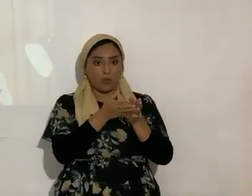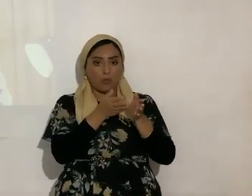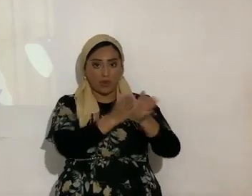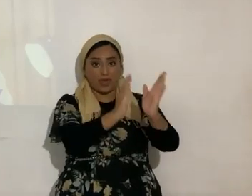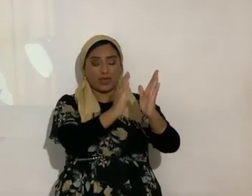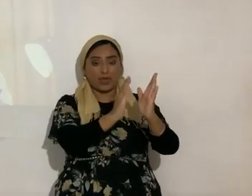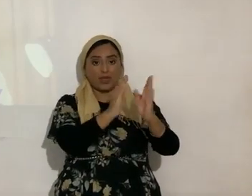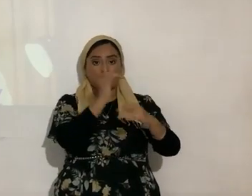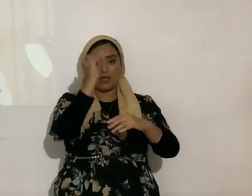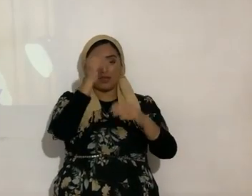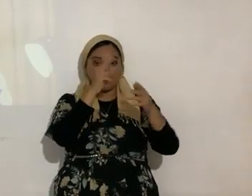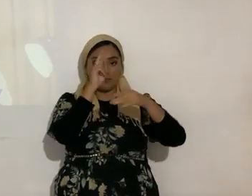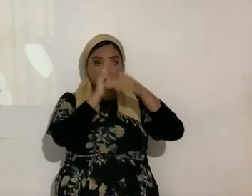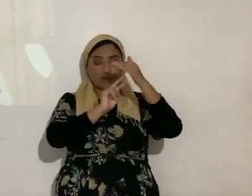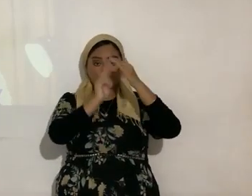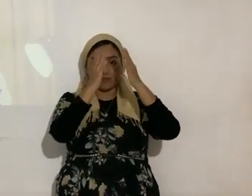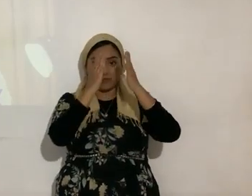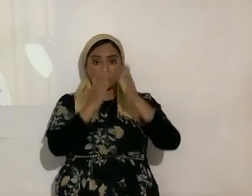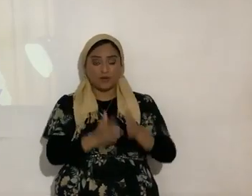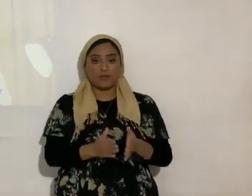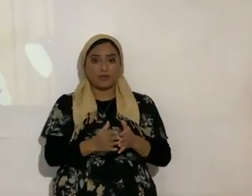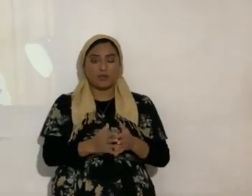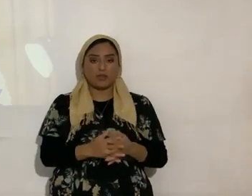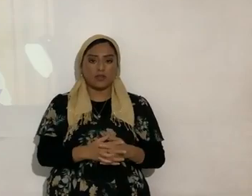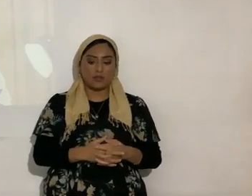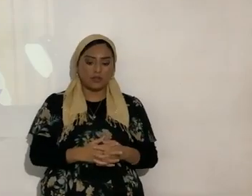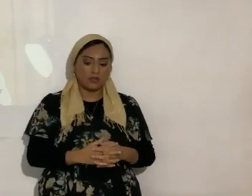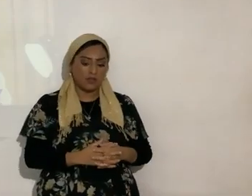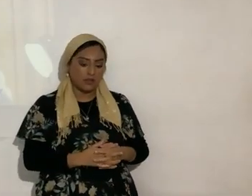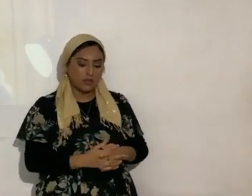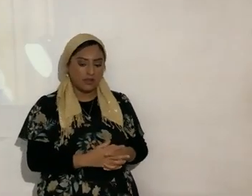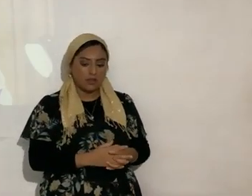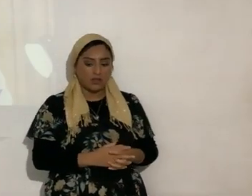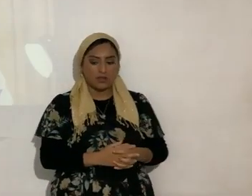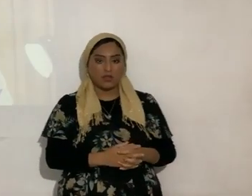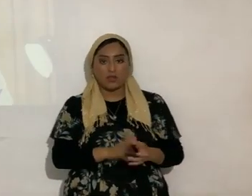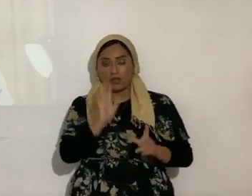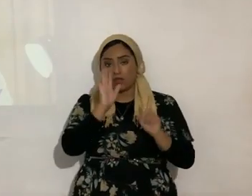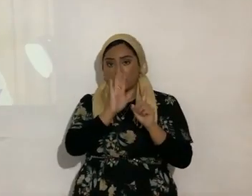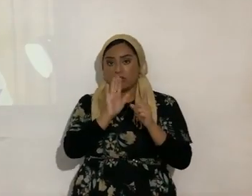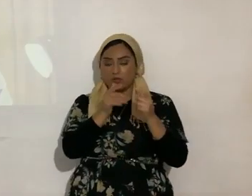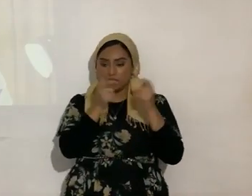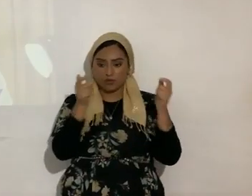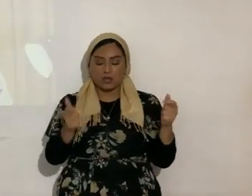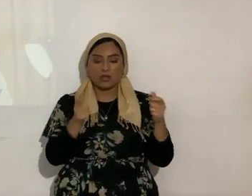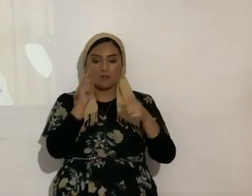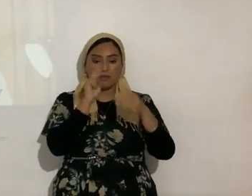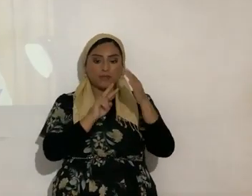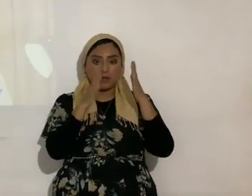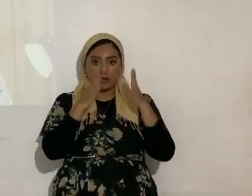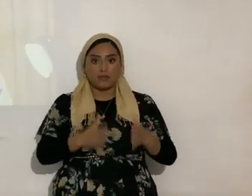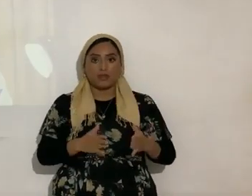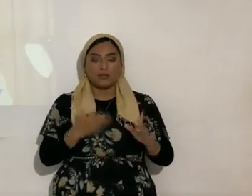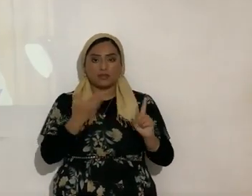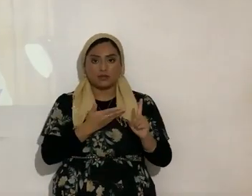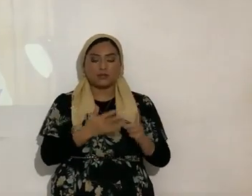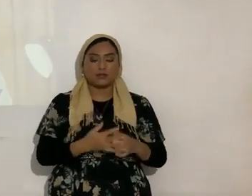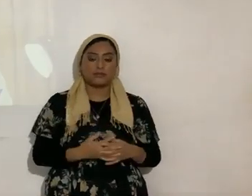un profeta un profeta más bien un profeta de profetas un profeta un gran profeta sí por así decirlo entonces